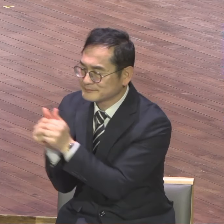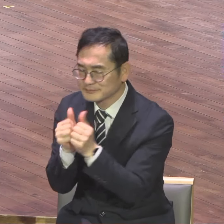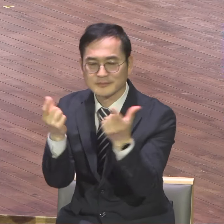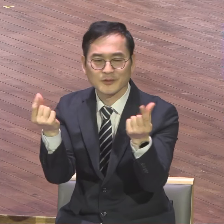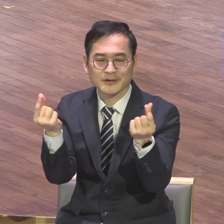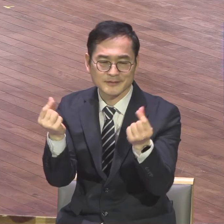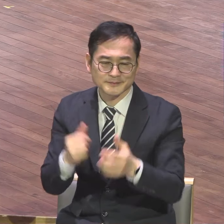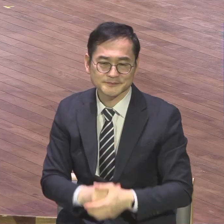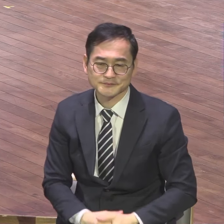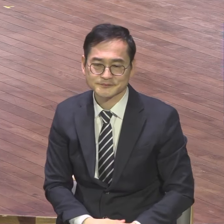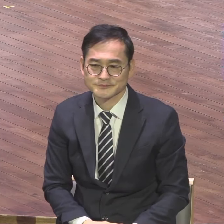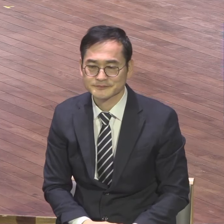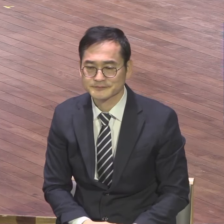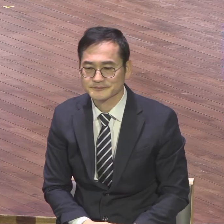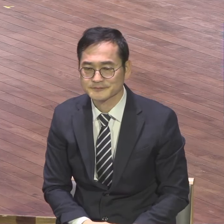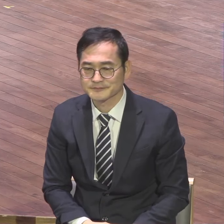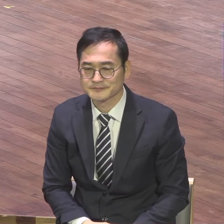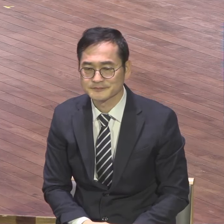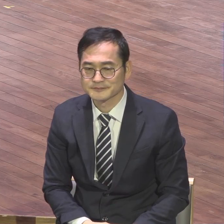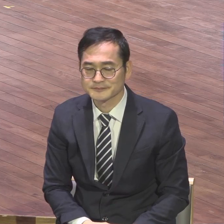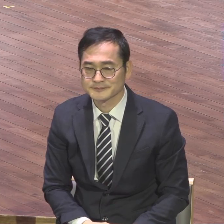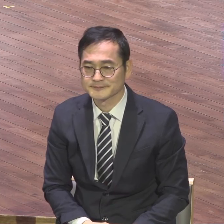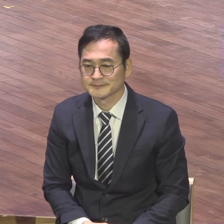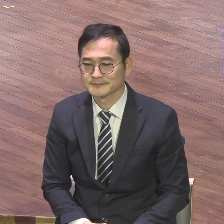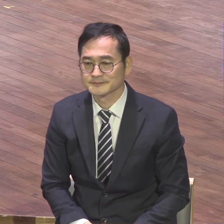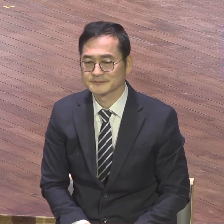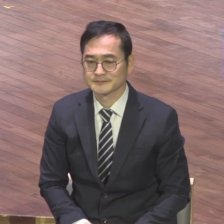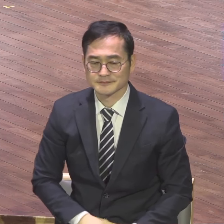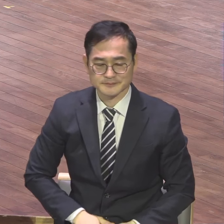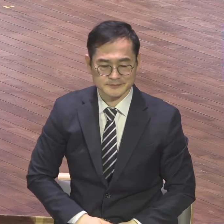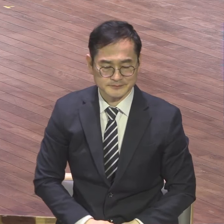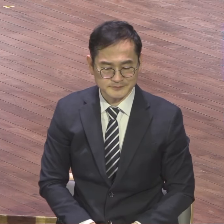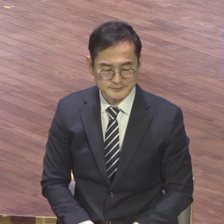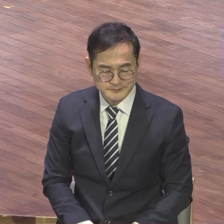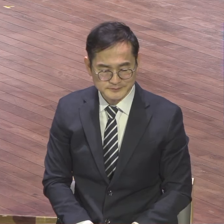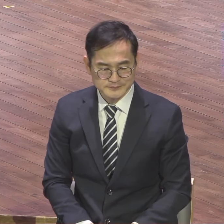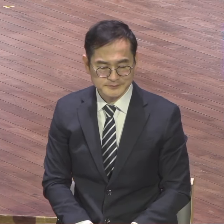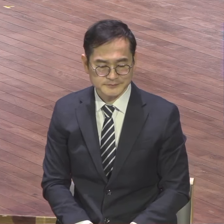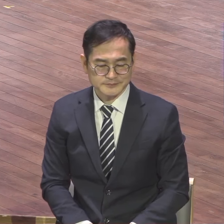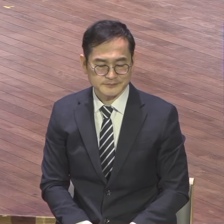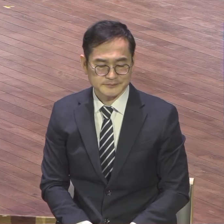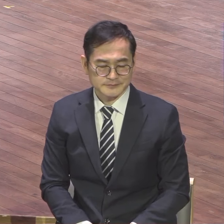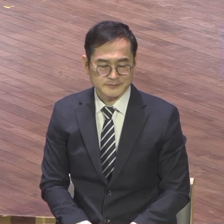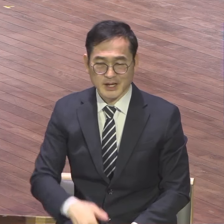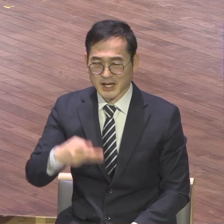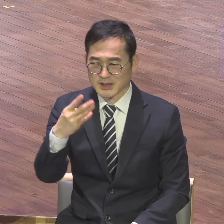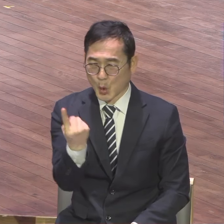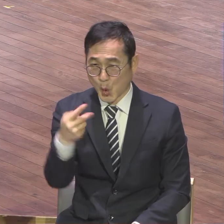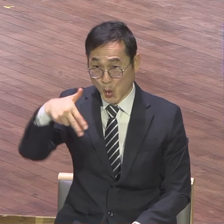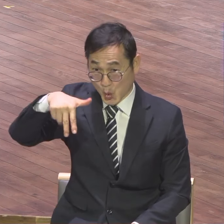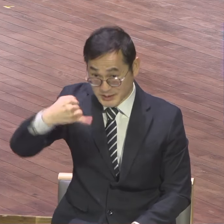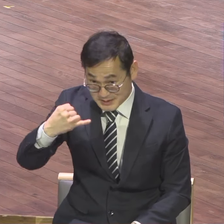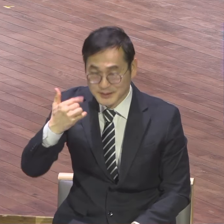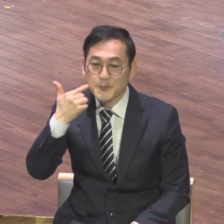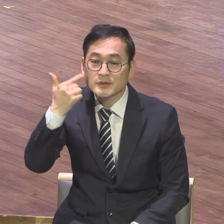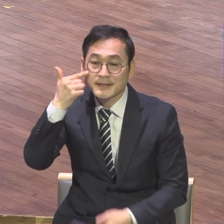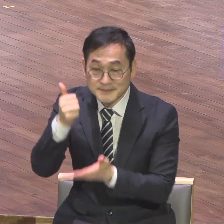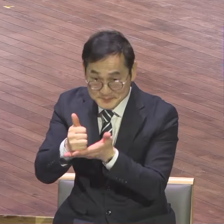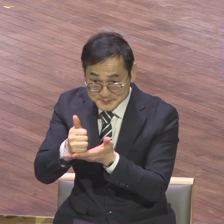이게 성경적 신앙생활이에요 AW 토주 목사님이 하나님께서 사람을 부르셔서